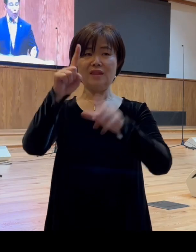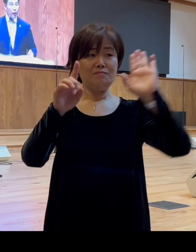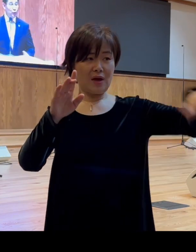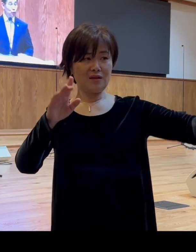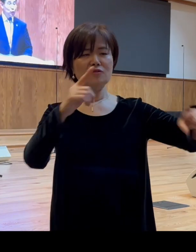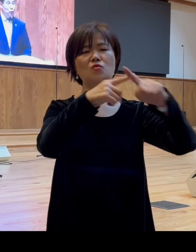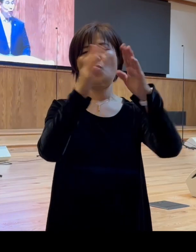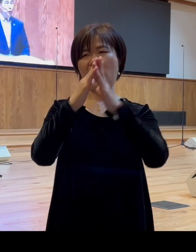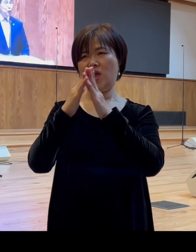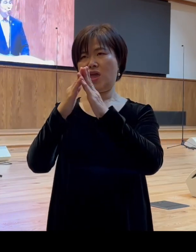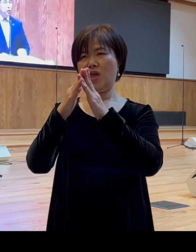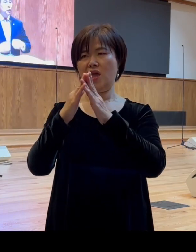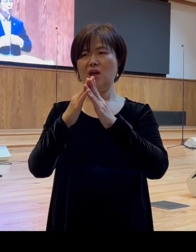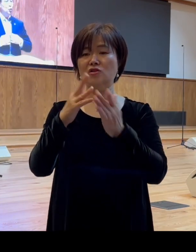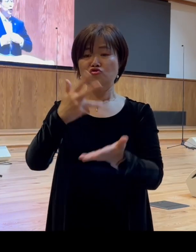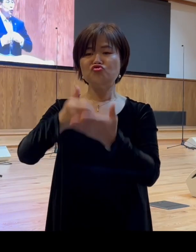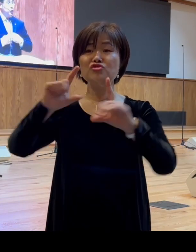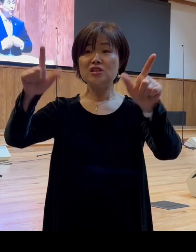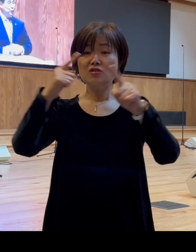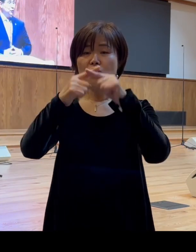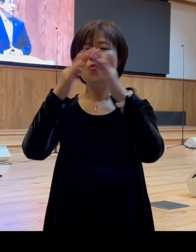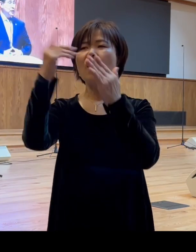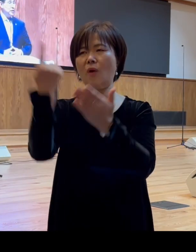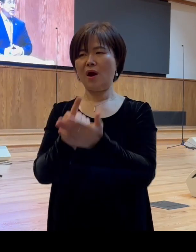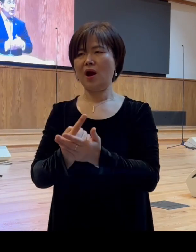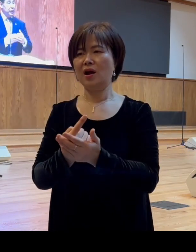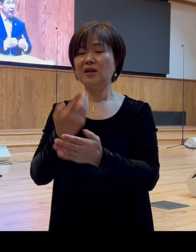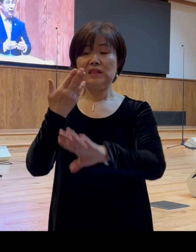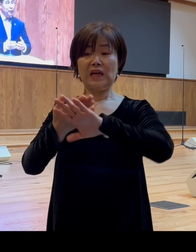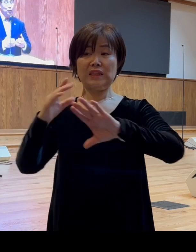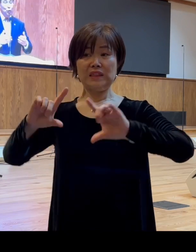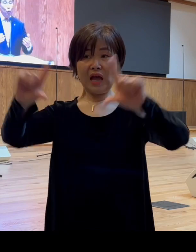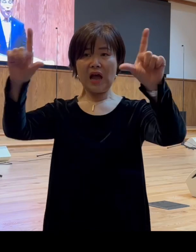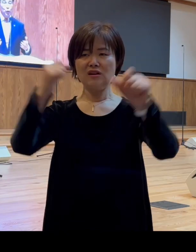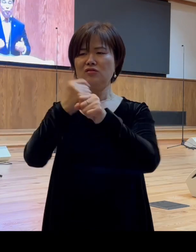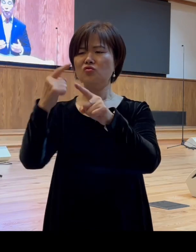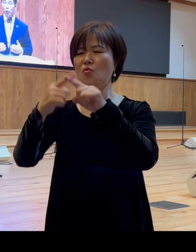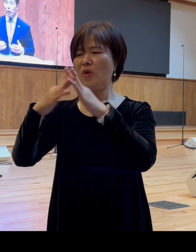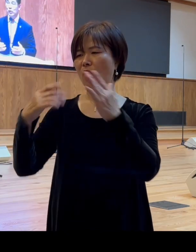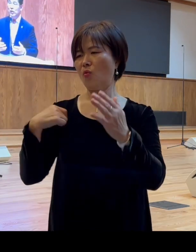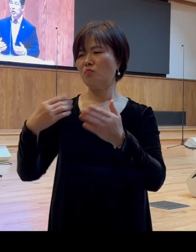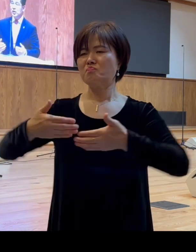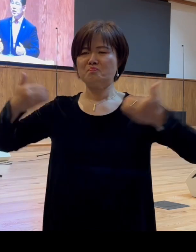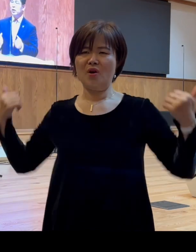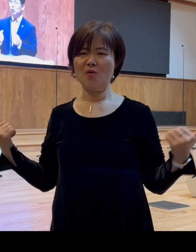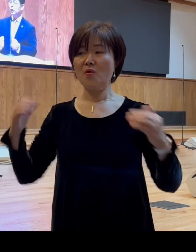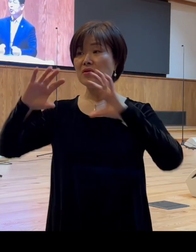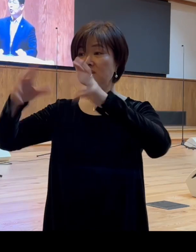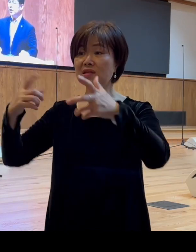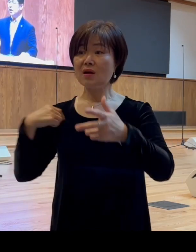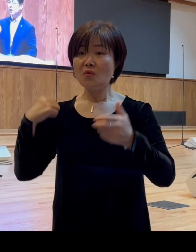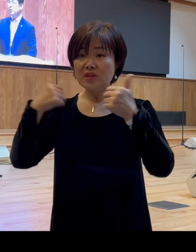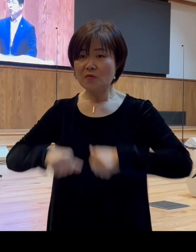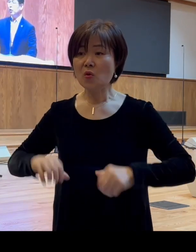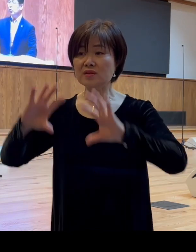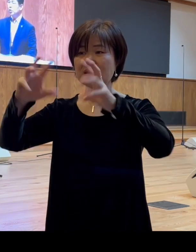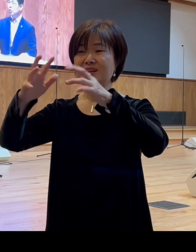두고 주일은 교회옷 입고 세상에 나갈 때는 교회옷 벗고 세상옷 입고 세상 사람들과 똑같이